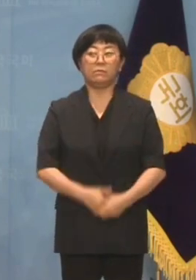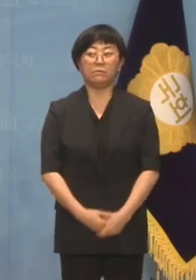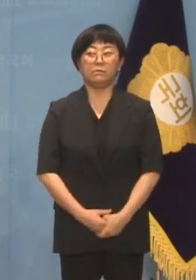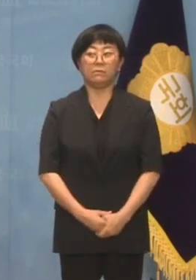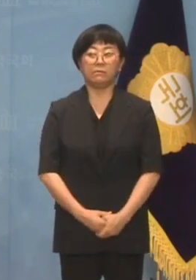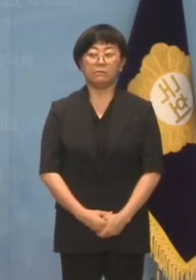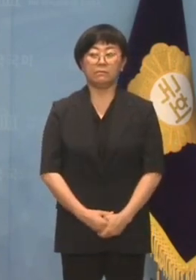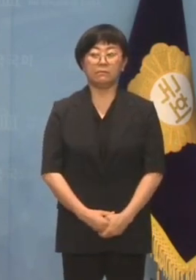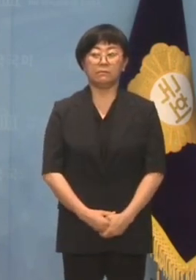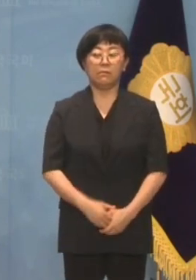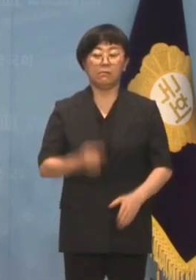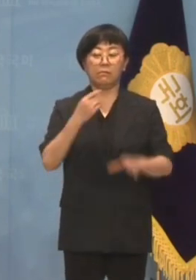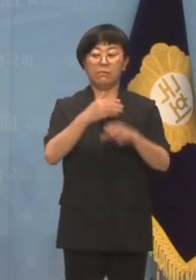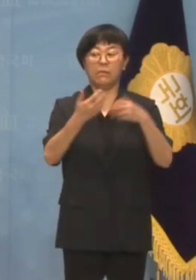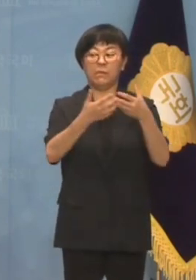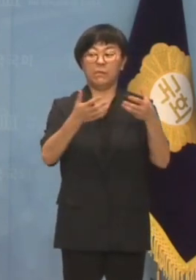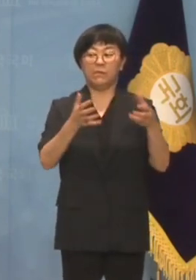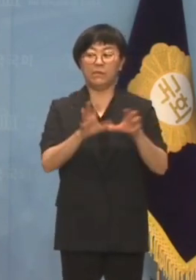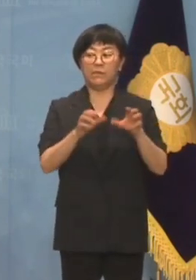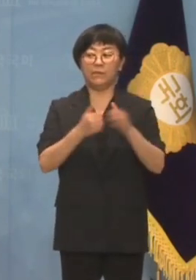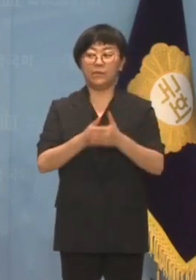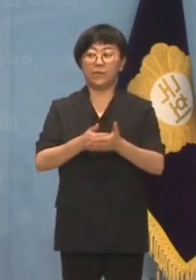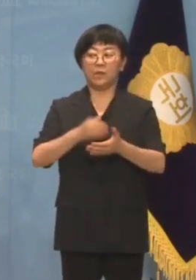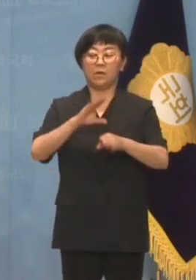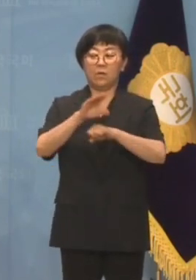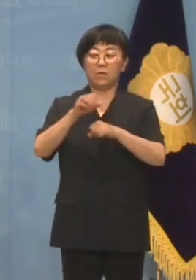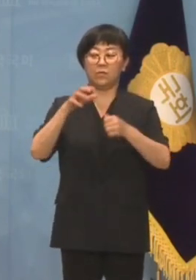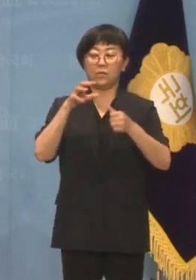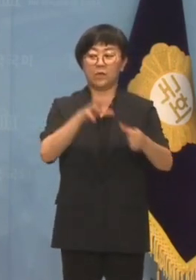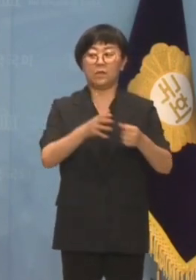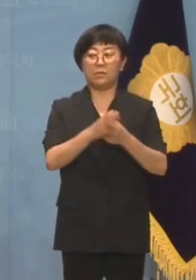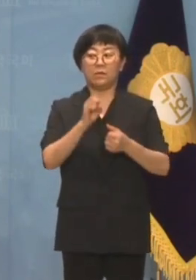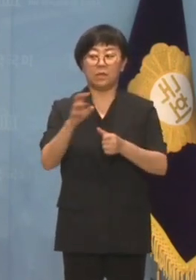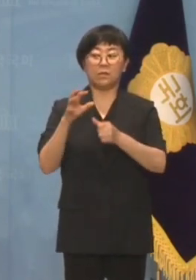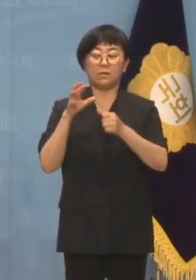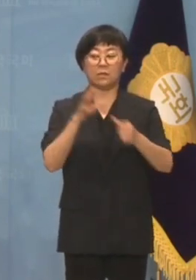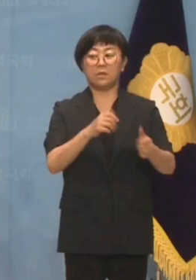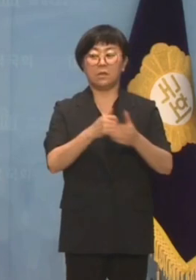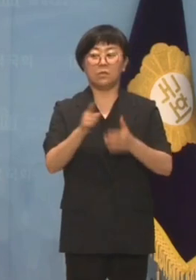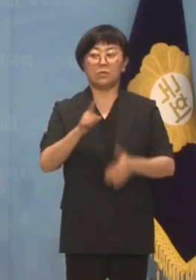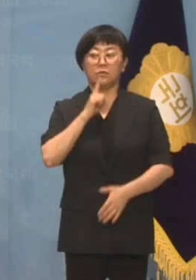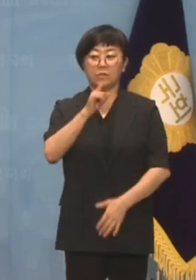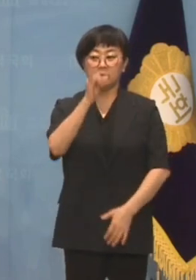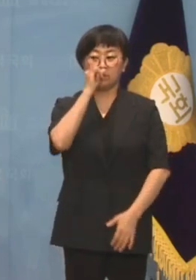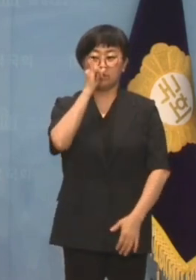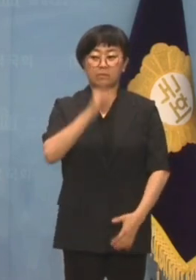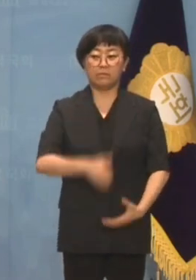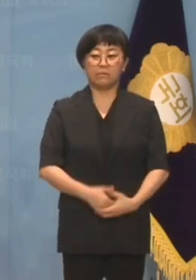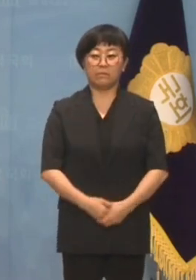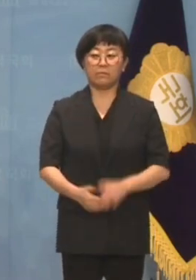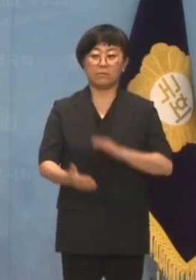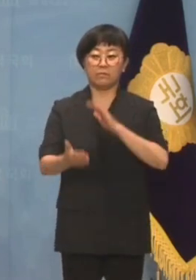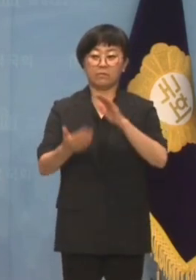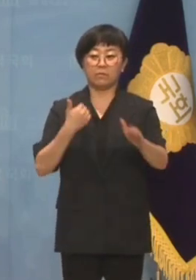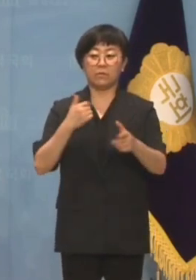민주당은 언론 탄압, 야당 탄압을 주장하기 이전에